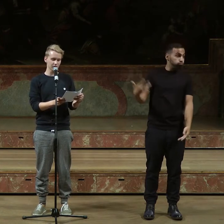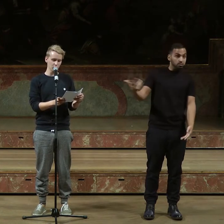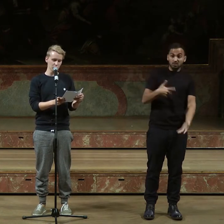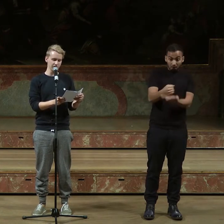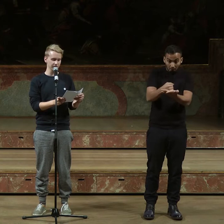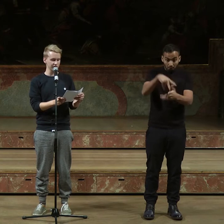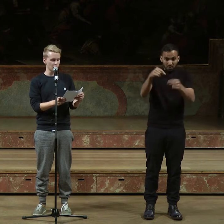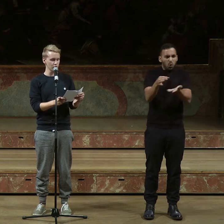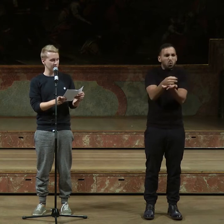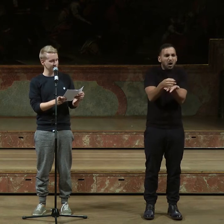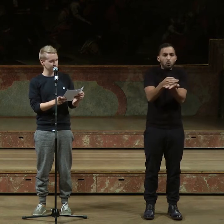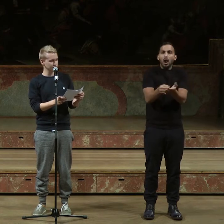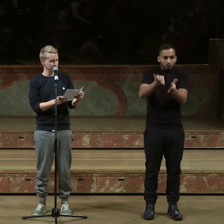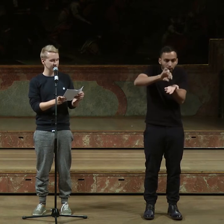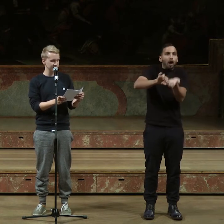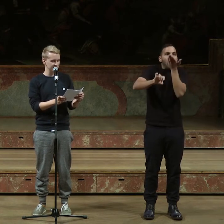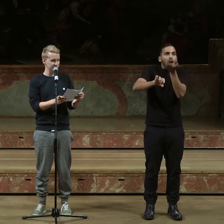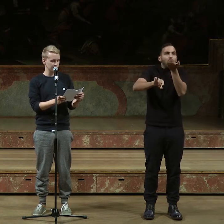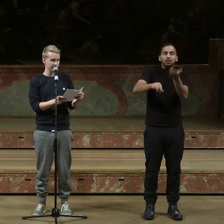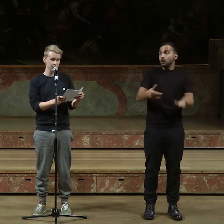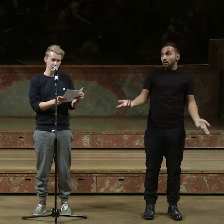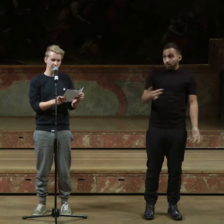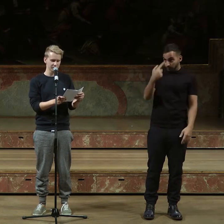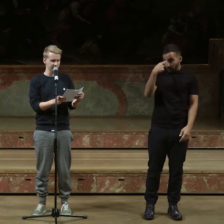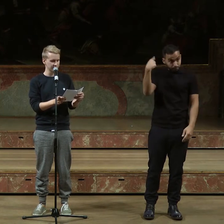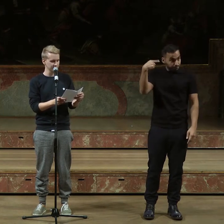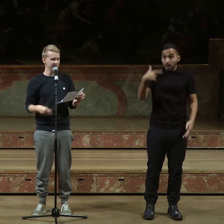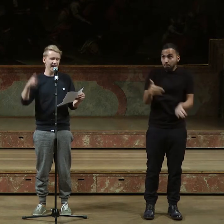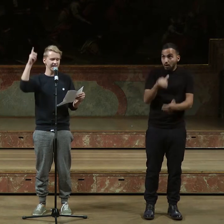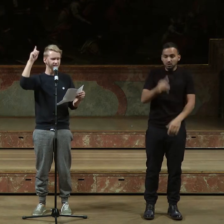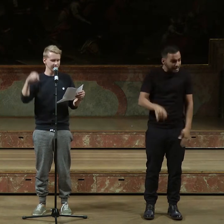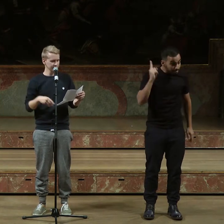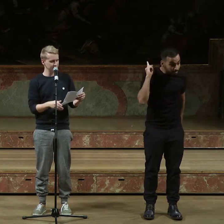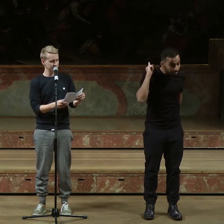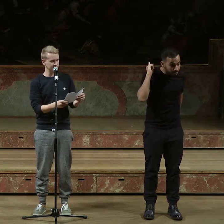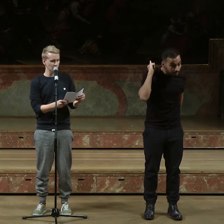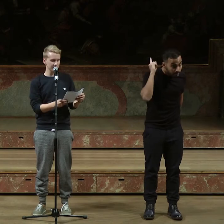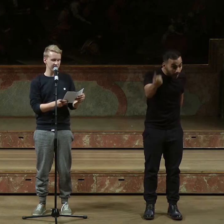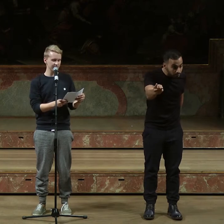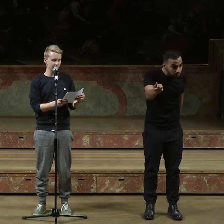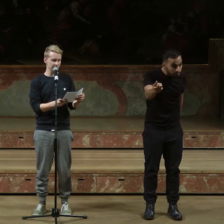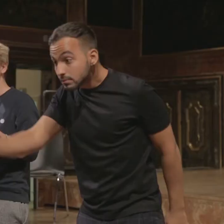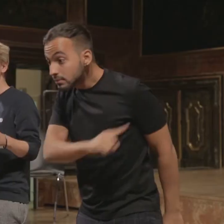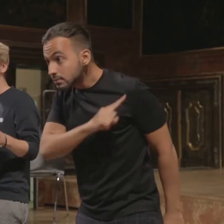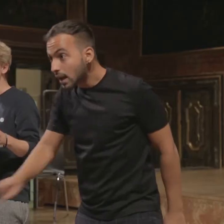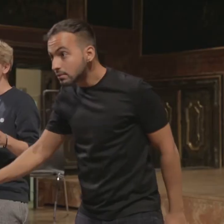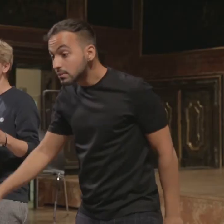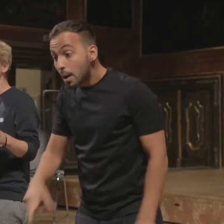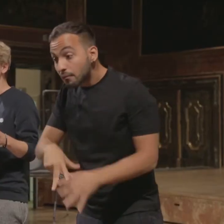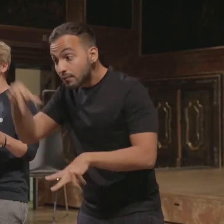Globuli und ihr homöopathisches Zuckerersatz, Gefolge für überflüssig hielt. Nein, rief sie mit erhobenem Zeigefinger. Die pflanzlichen Dinge